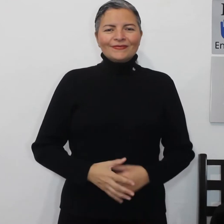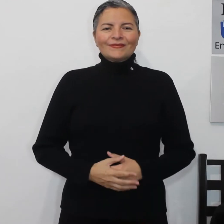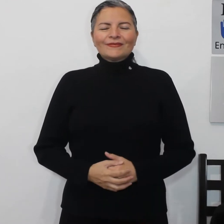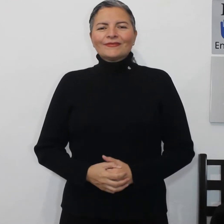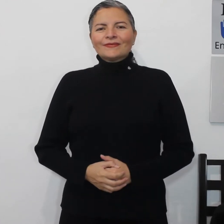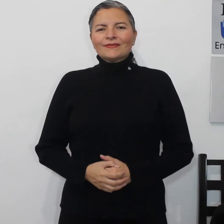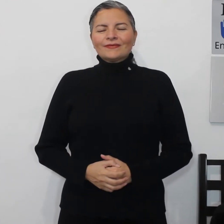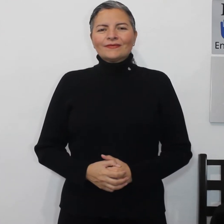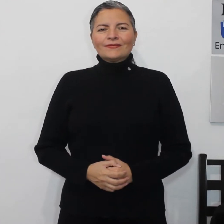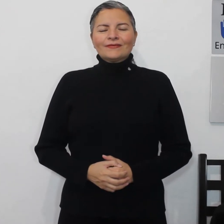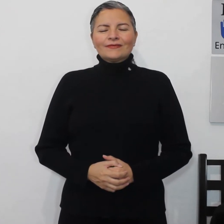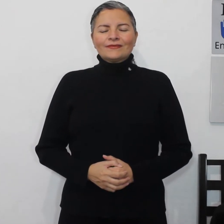jamón,